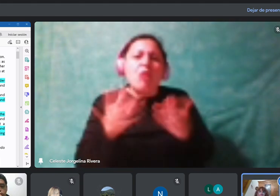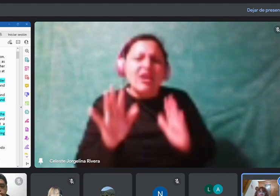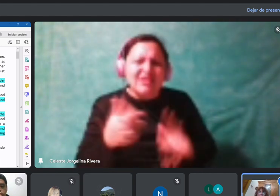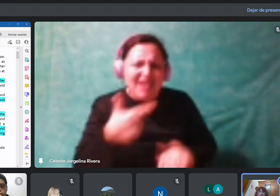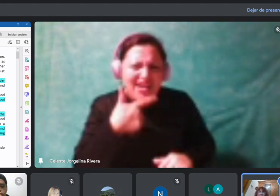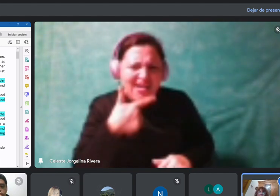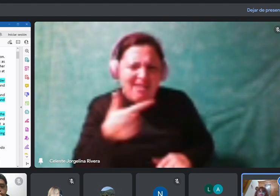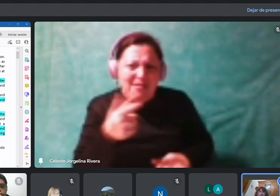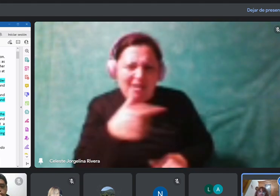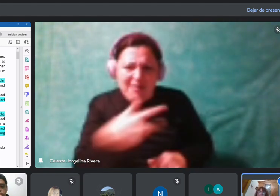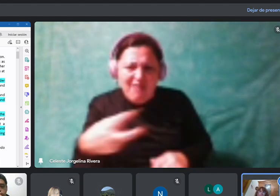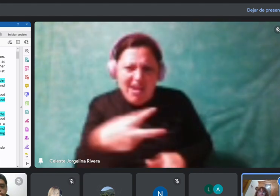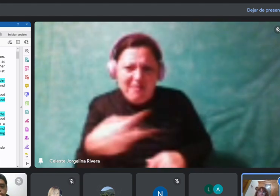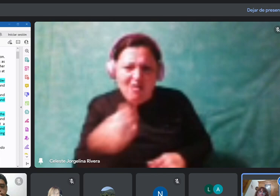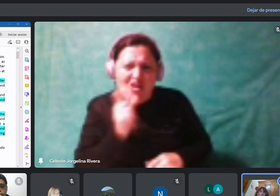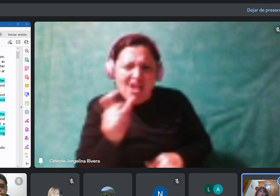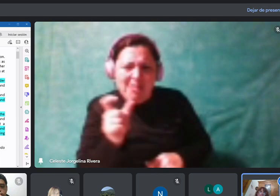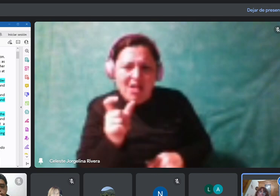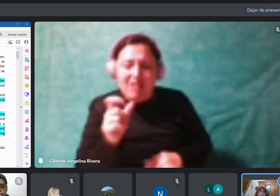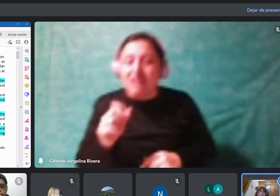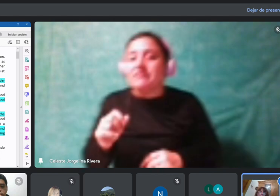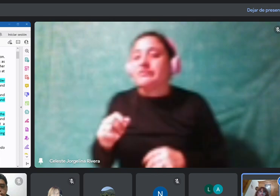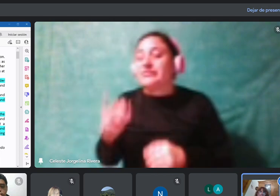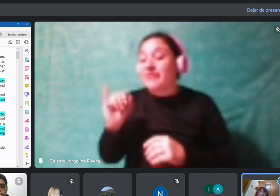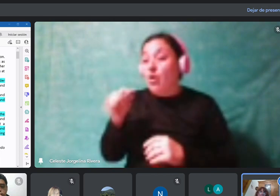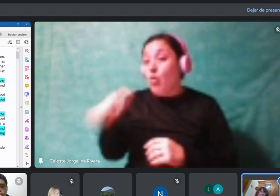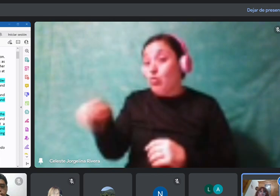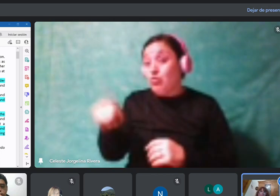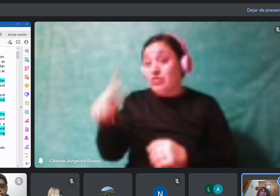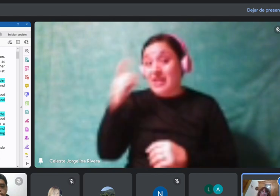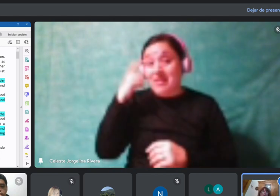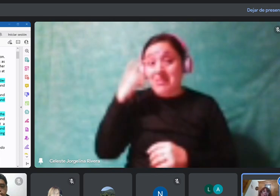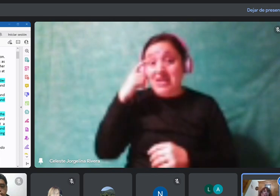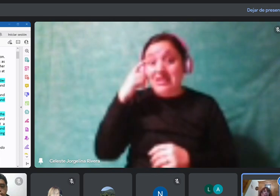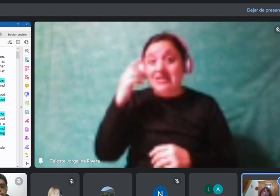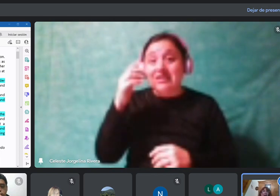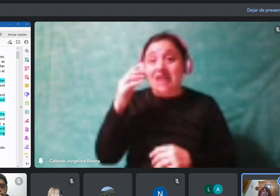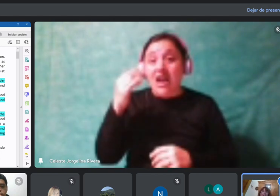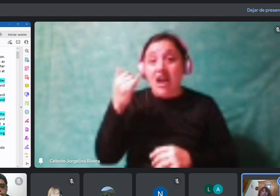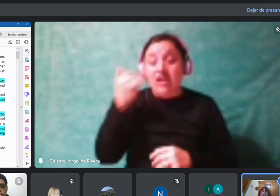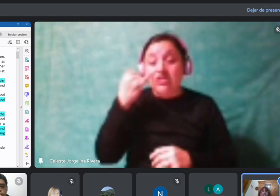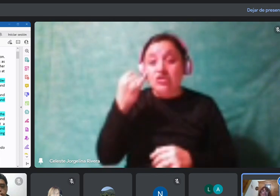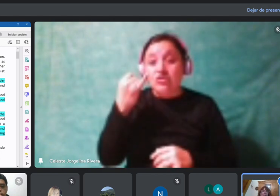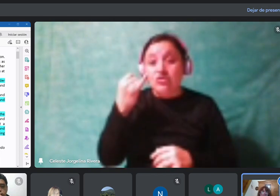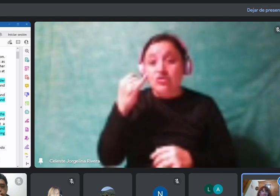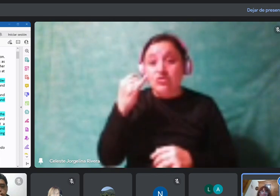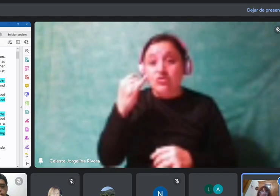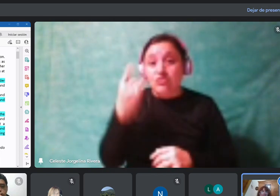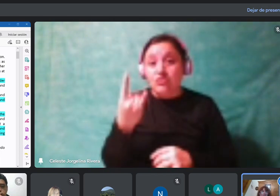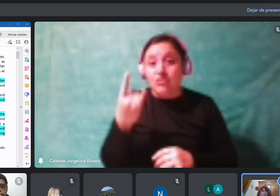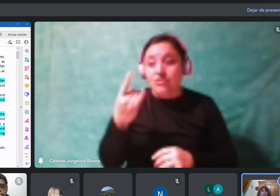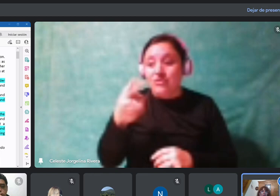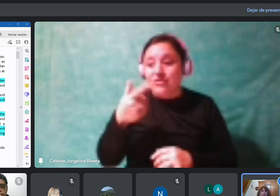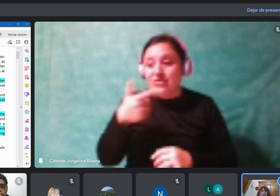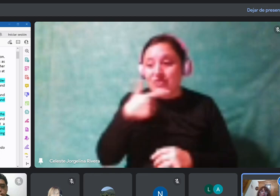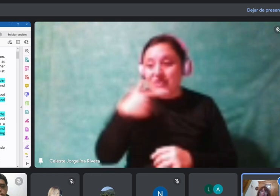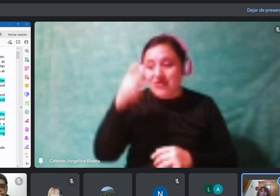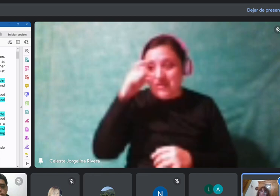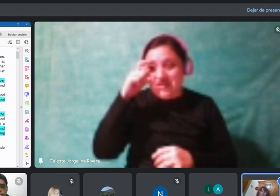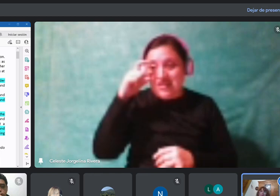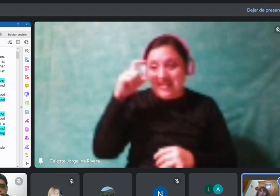use, ahí, está después de un sustantivo, el pluralismo, y usted tenés que ir, ahí sí tenés que ir a esa partecita a la traducción.